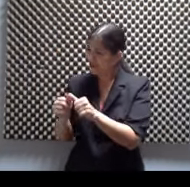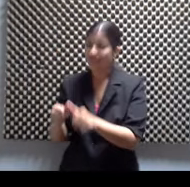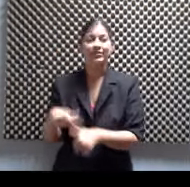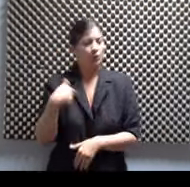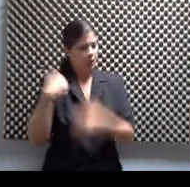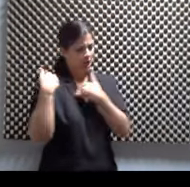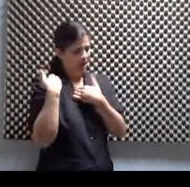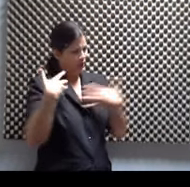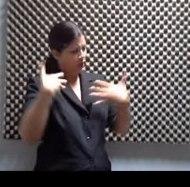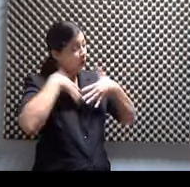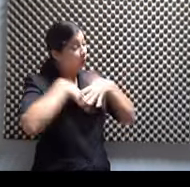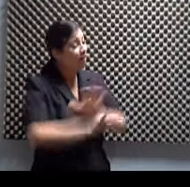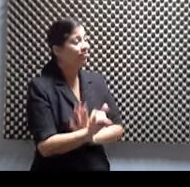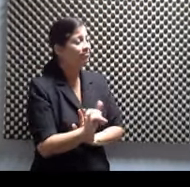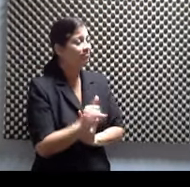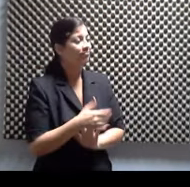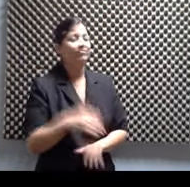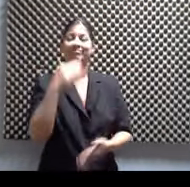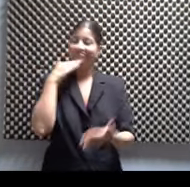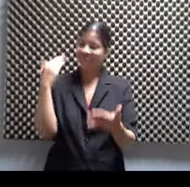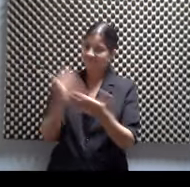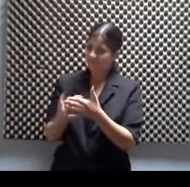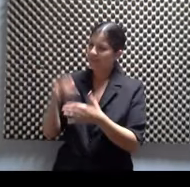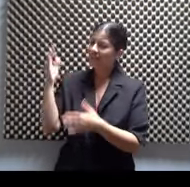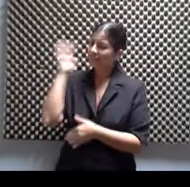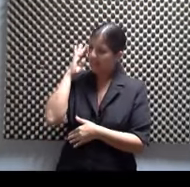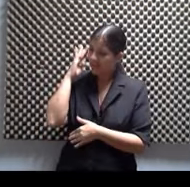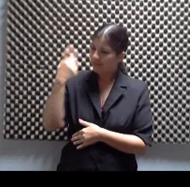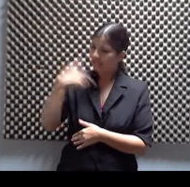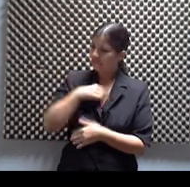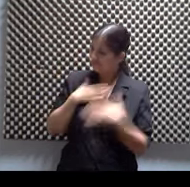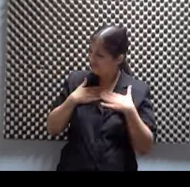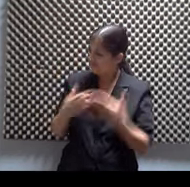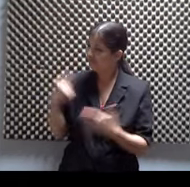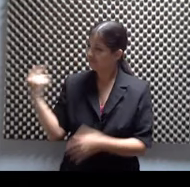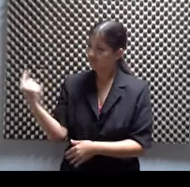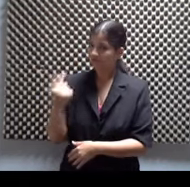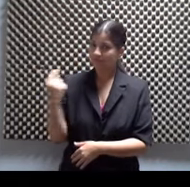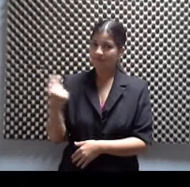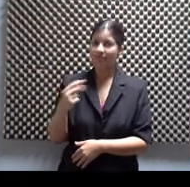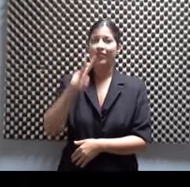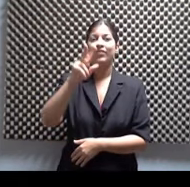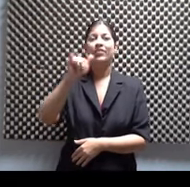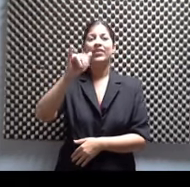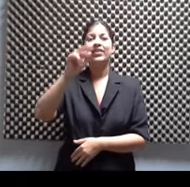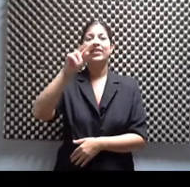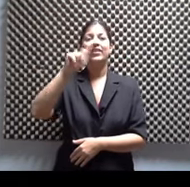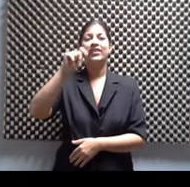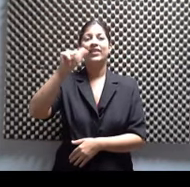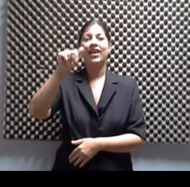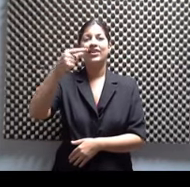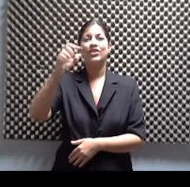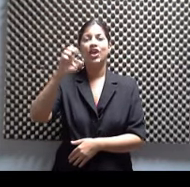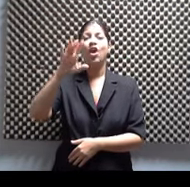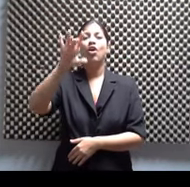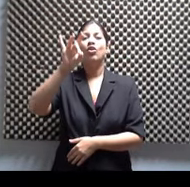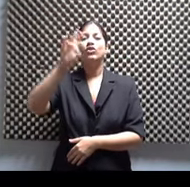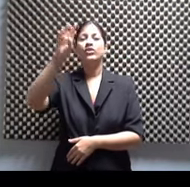Exacto, muy bien. Aquí tú sabes que siempre a la orden. Muchas gracias, Adriana, por la oportunidad. 870 AM, aquí en Marte Fusión. Y